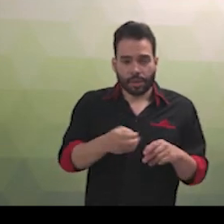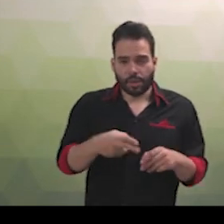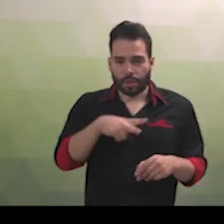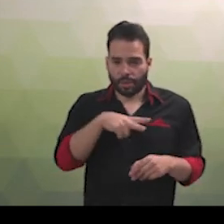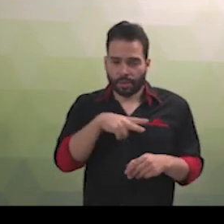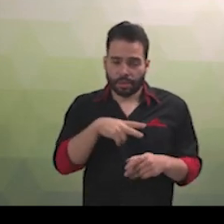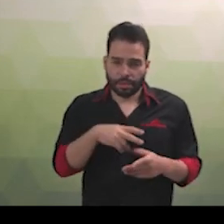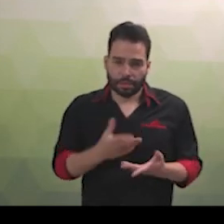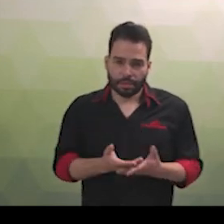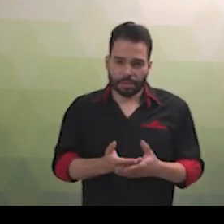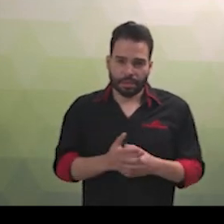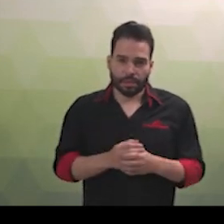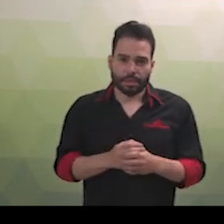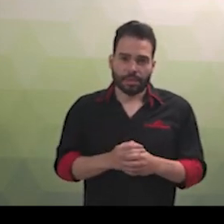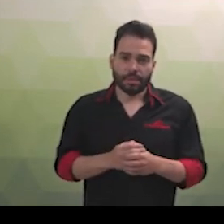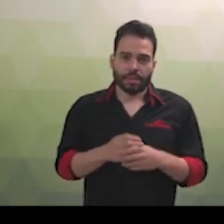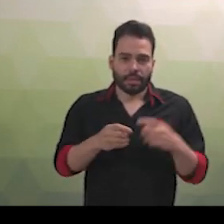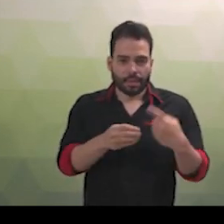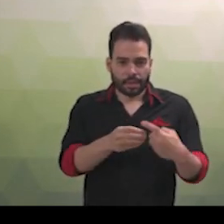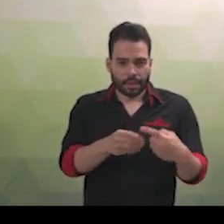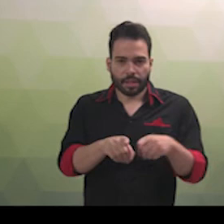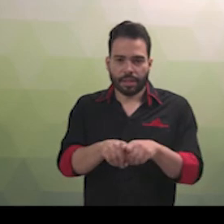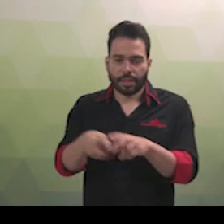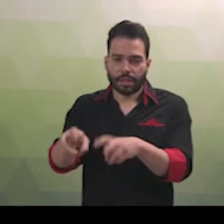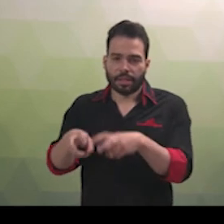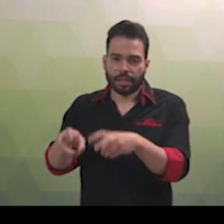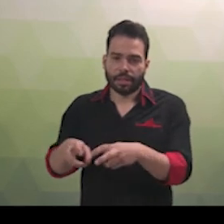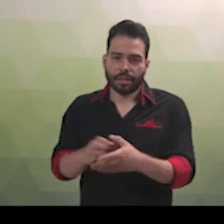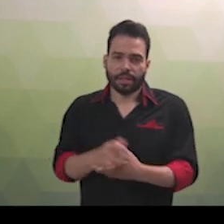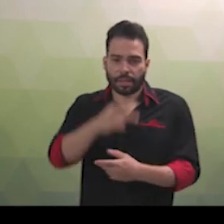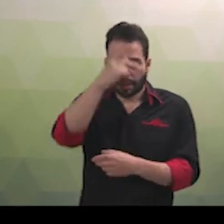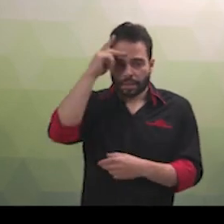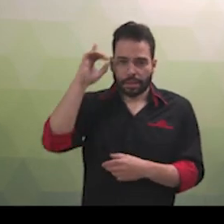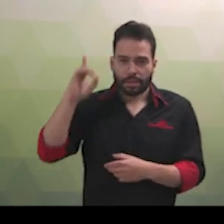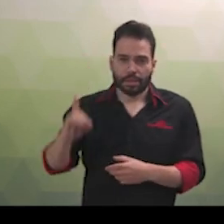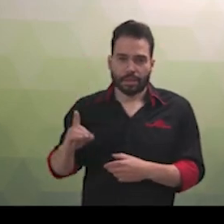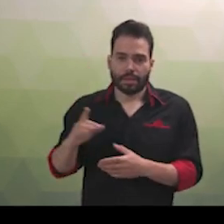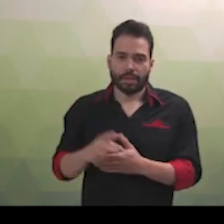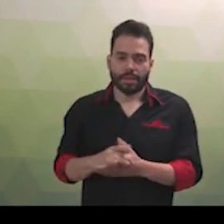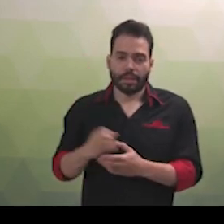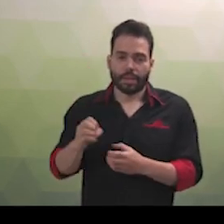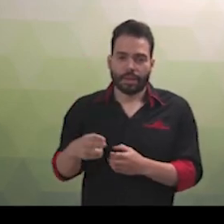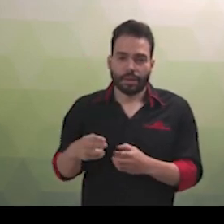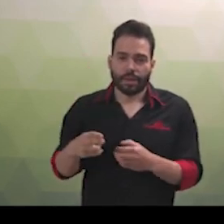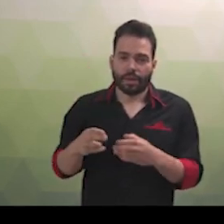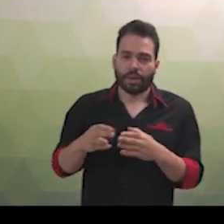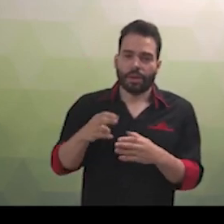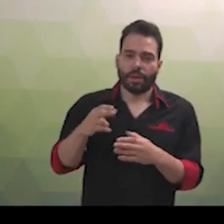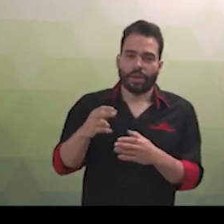de uso coletivo, tanto na zona urbana como na rural, por pessoa com deficiência ou com mobilidade reduzida.